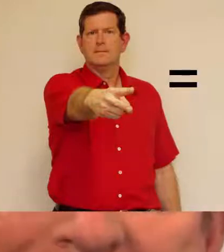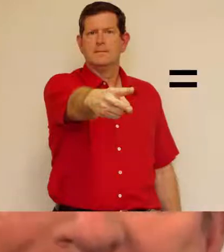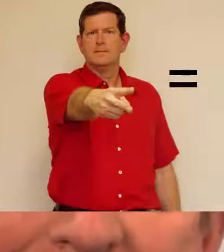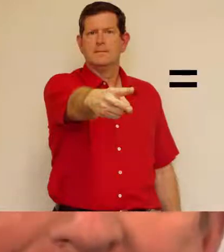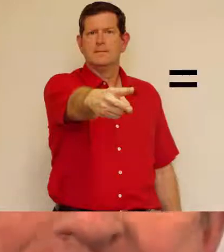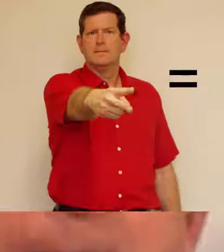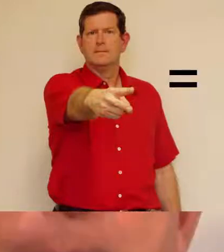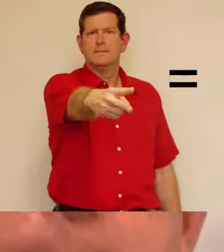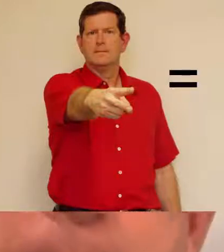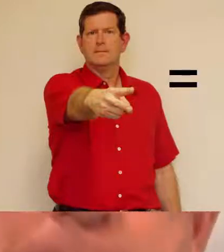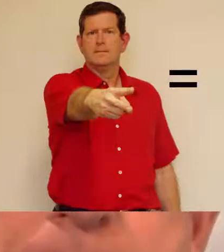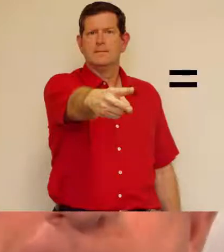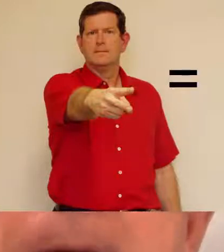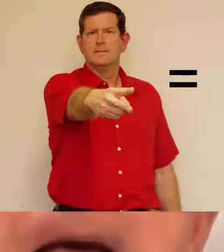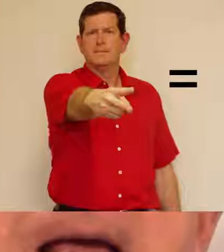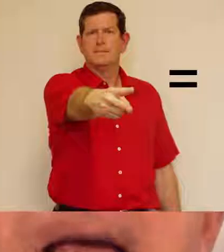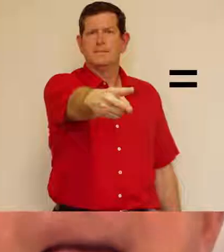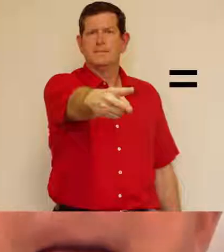es.